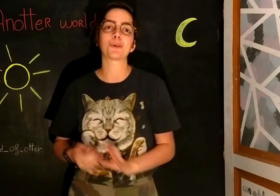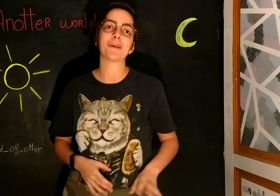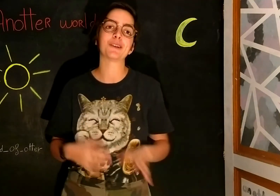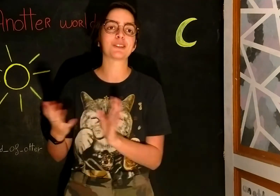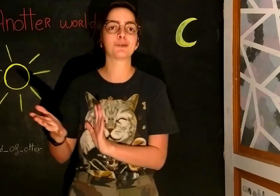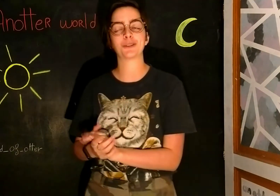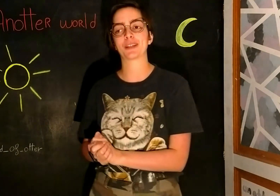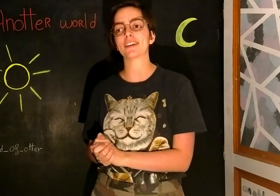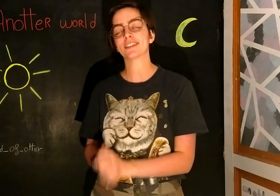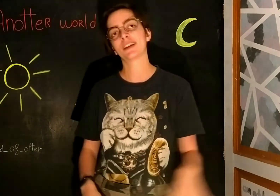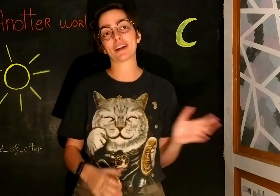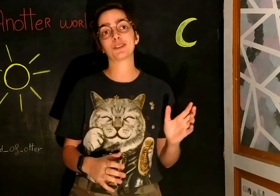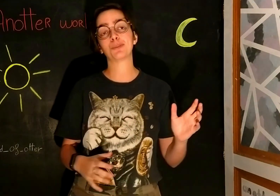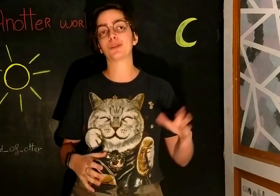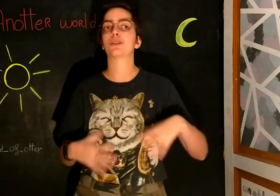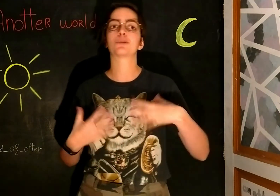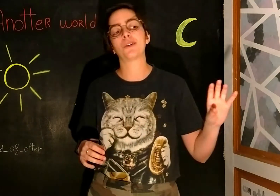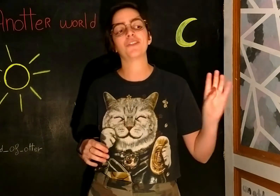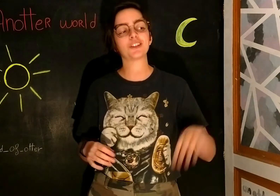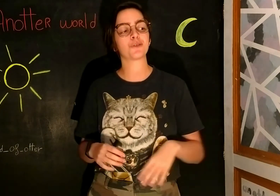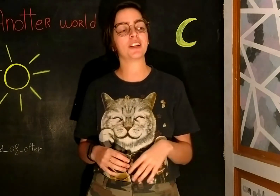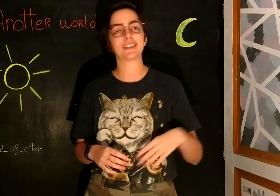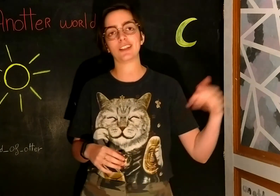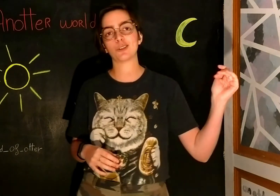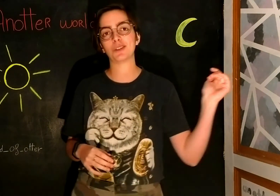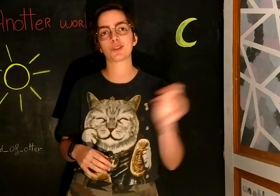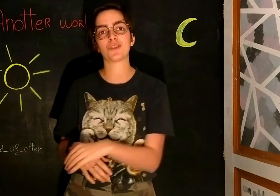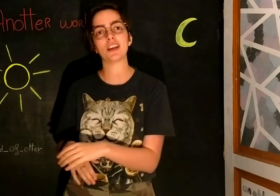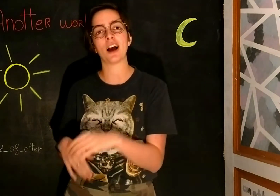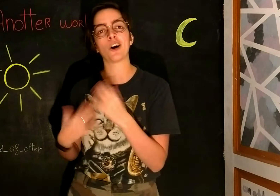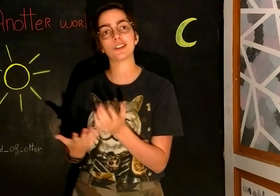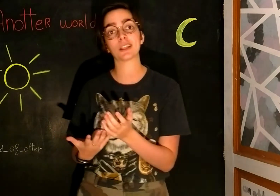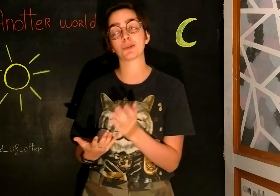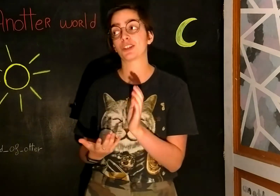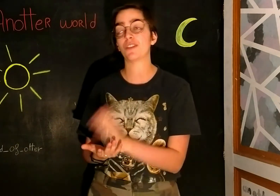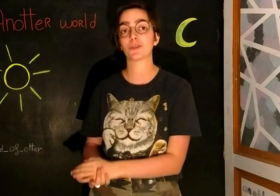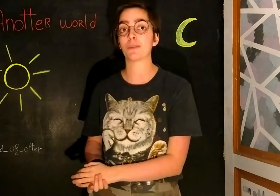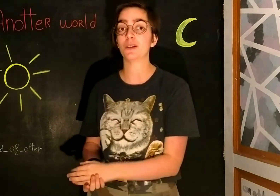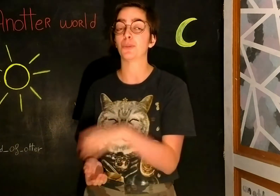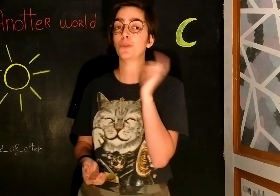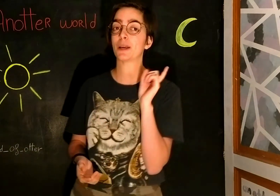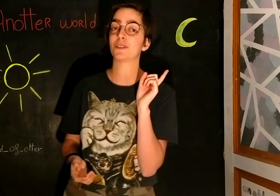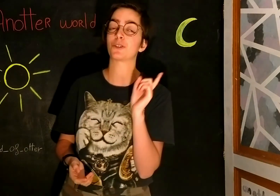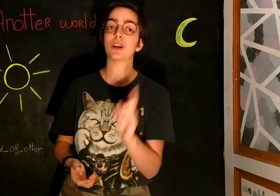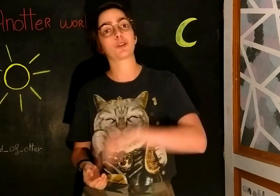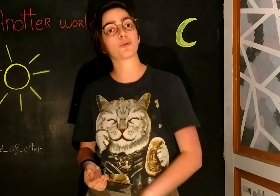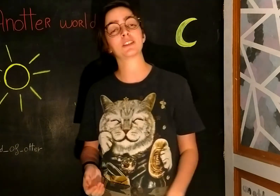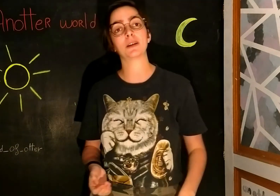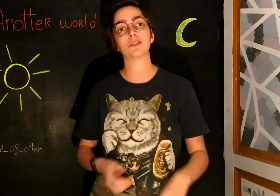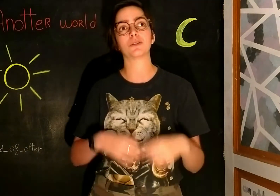que je peux pas mettre dans les trois autres axes. Par exemple, en fin janvier, la dernière semaine de janvier, un road trip que j'ai fait avec une amie, le premier épisode sort, pendant trois semaines,